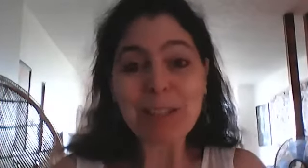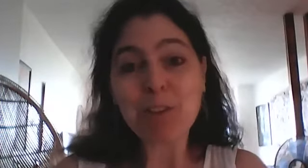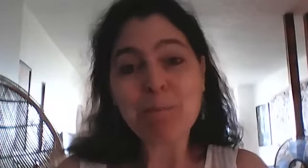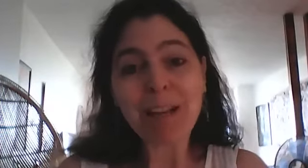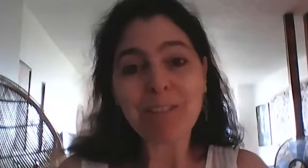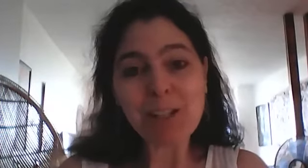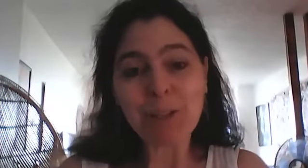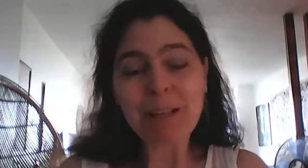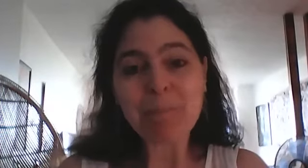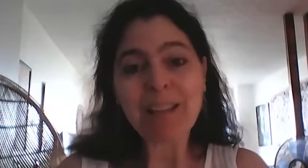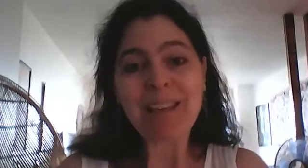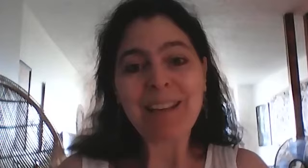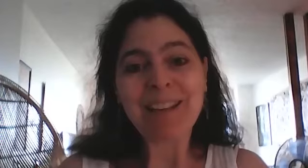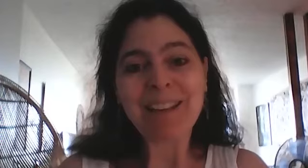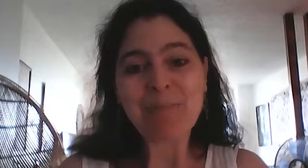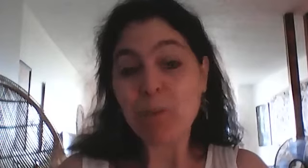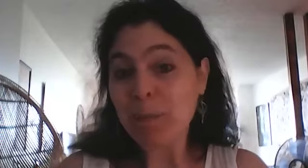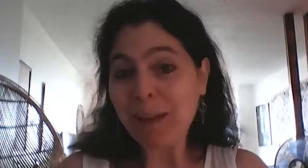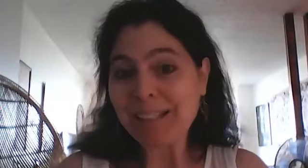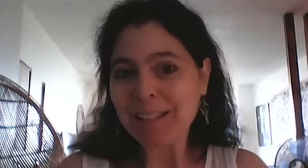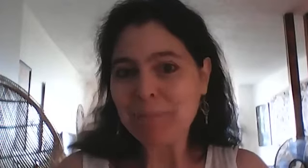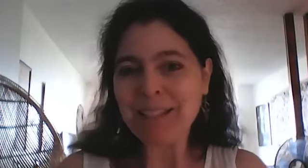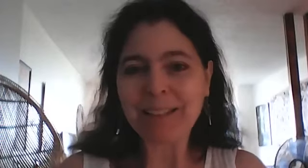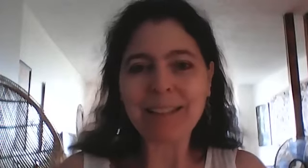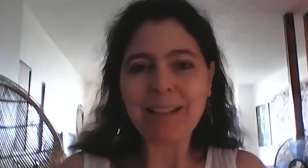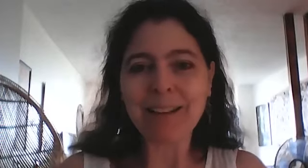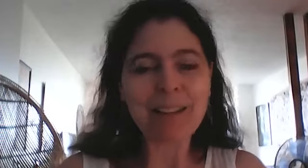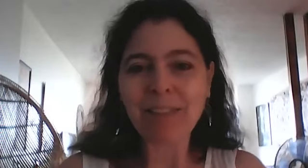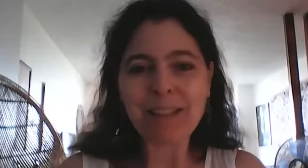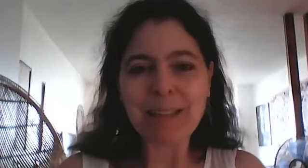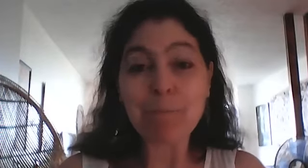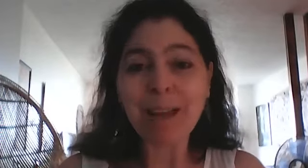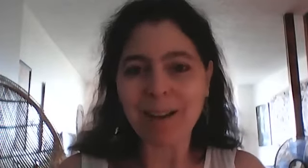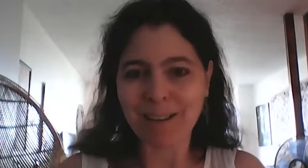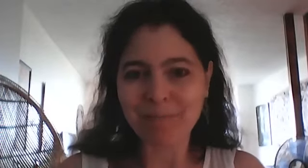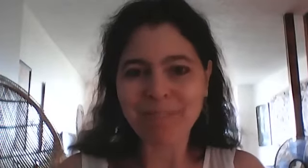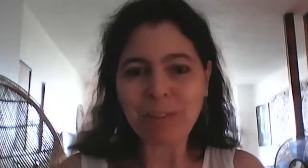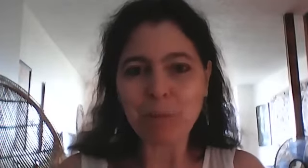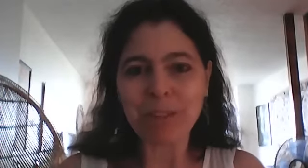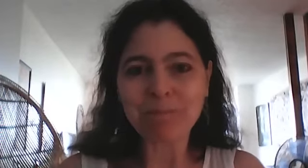souhaite une belle fin de journée et une bonne pratique de cette technique là qui fait des miracles dans nos vies